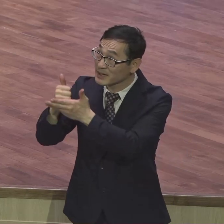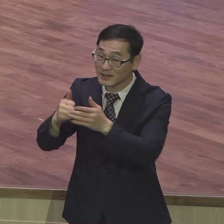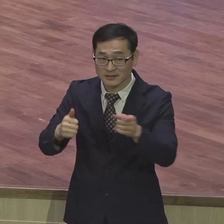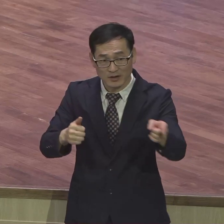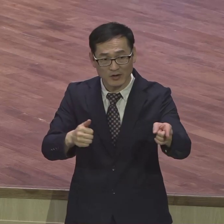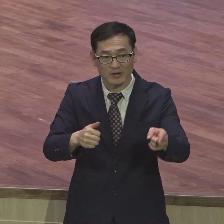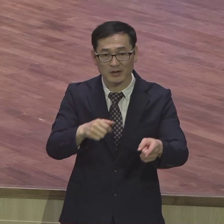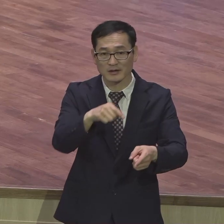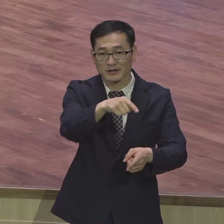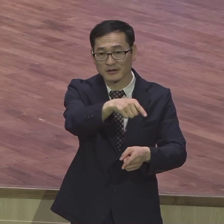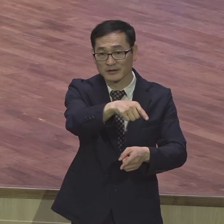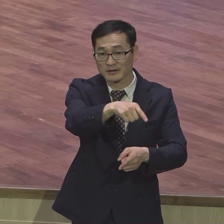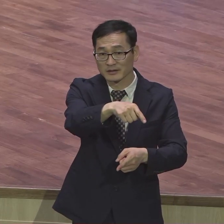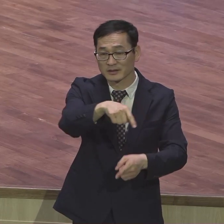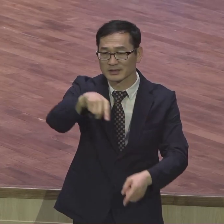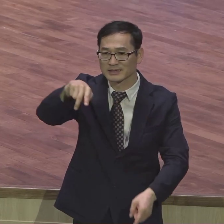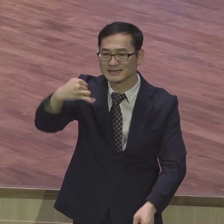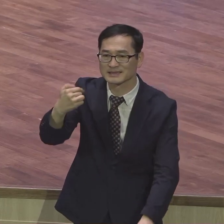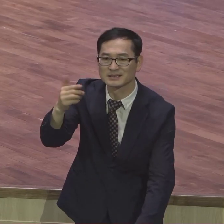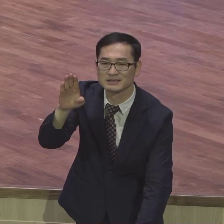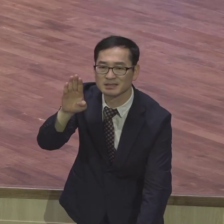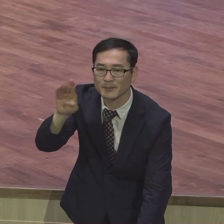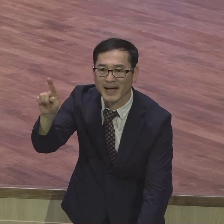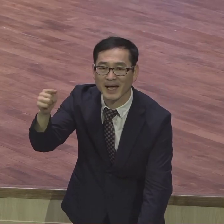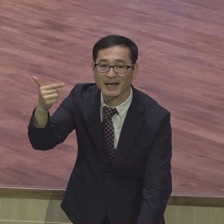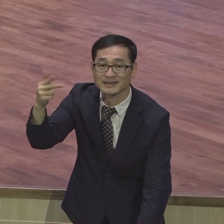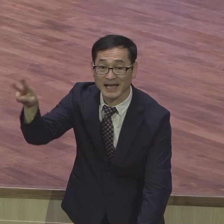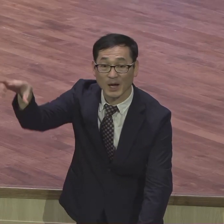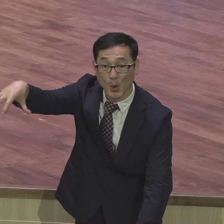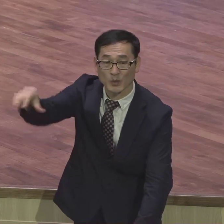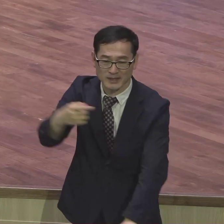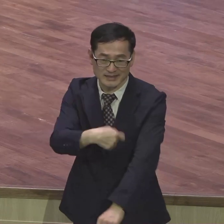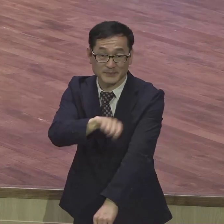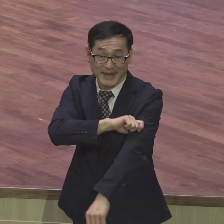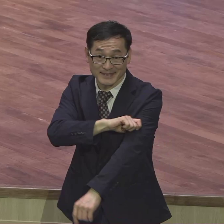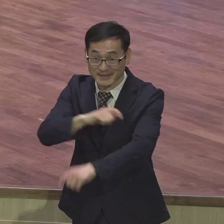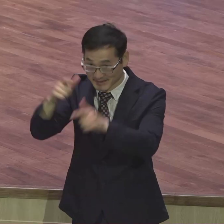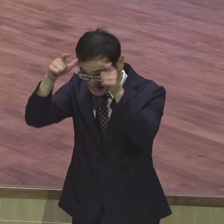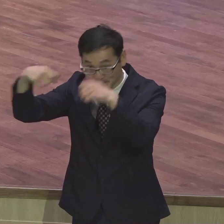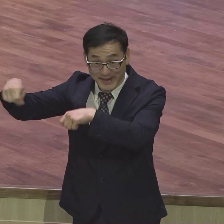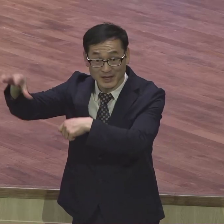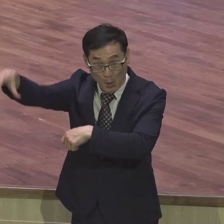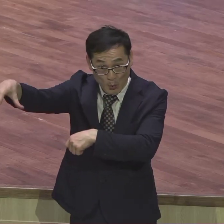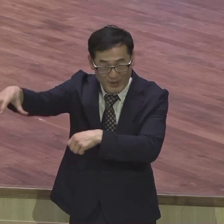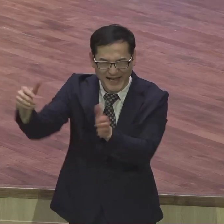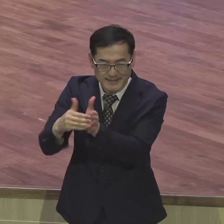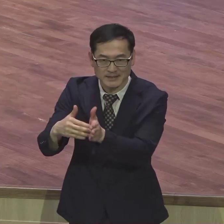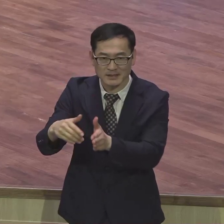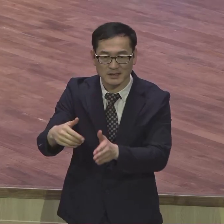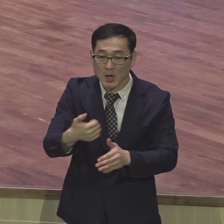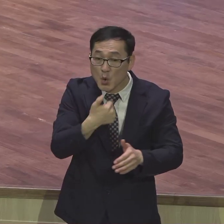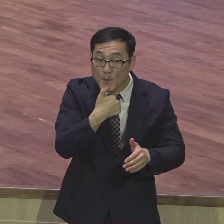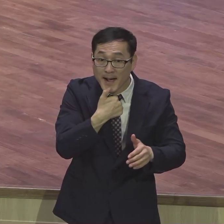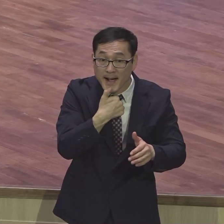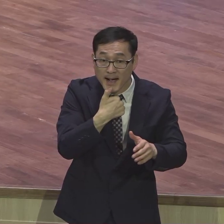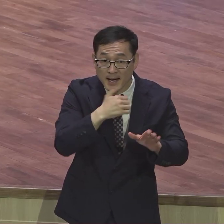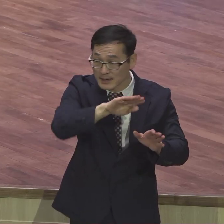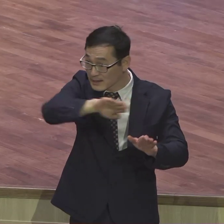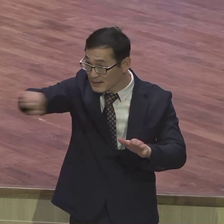서바냐가 어디냐 지금의 스페인이에요 스페인이 어디냈냐 스페인은 로마 끝이에요 로마 로마가